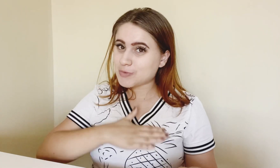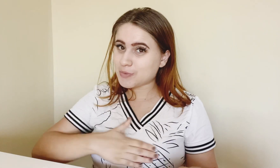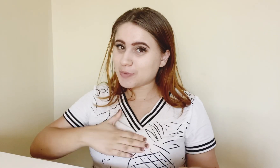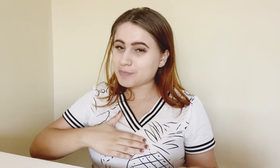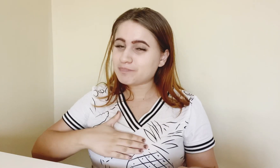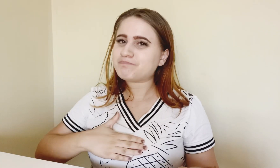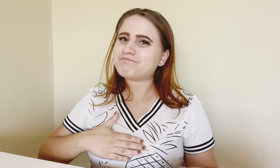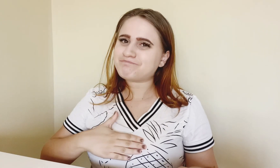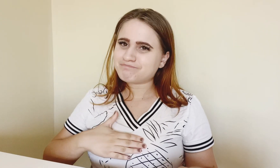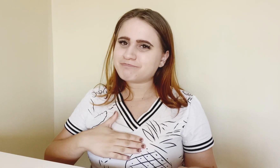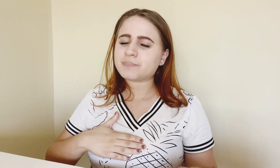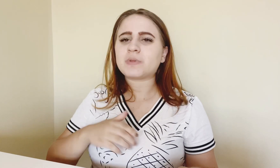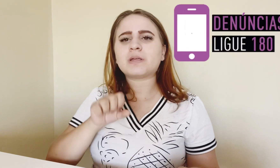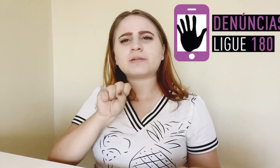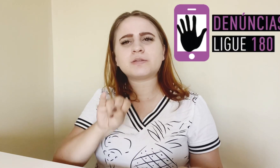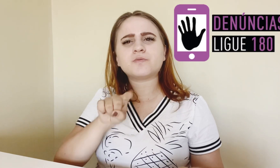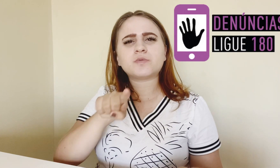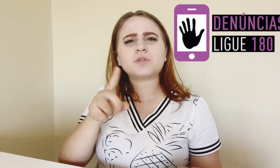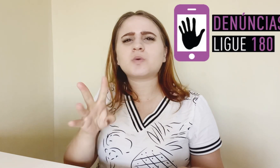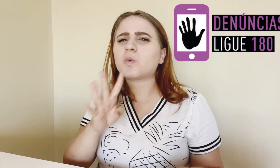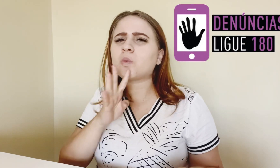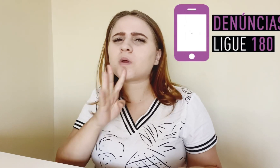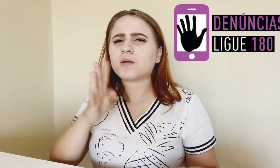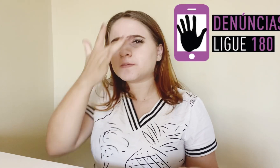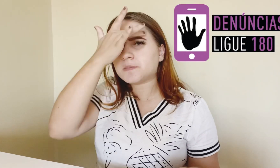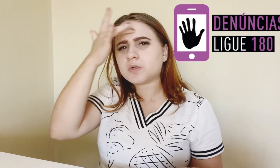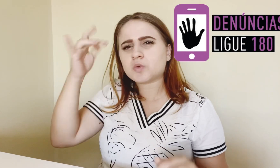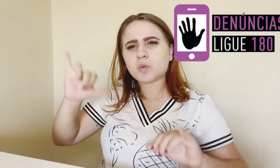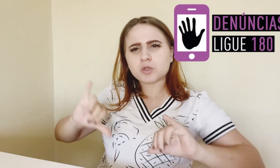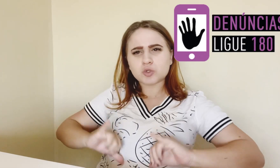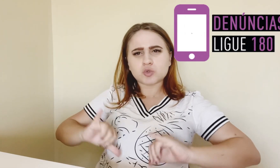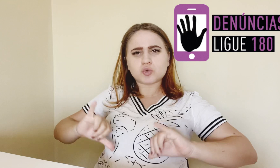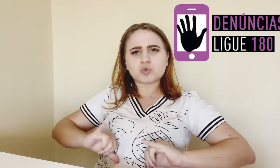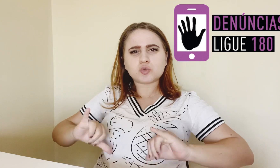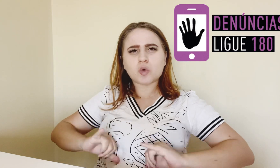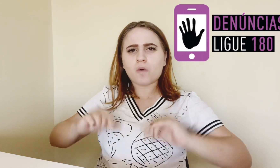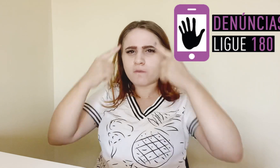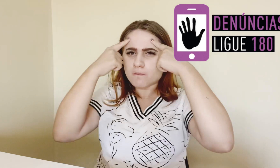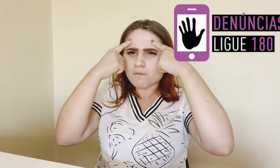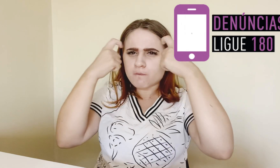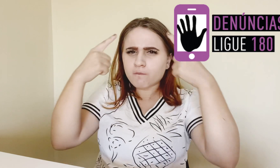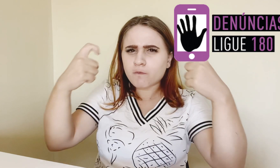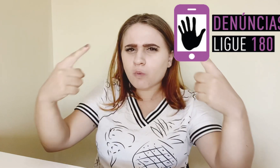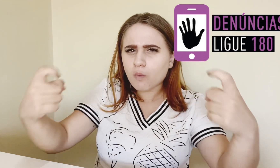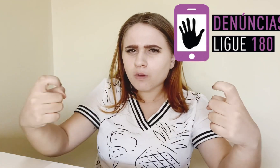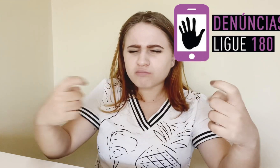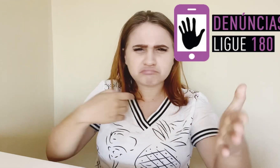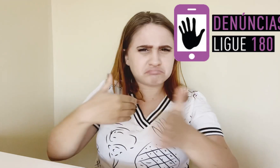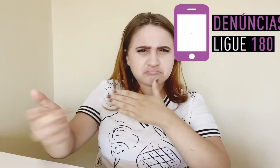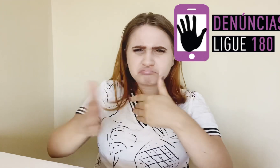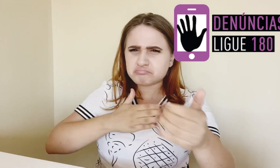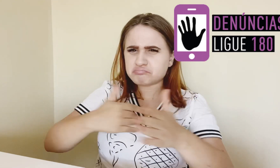Gostou? Então se você conhece qualquer pessoa que sofra esse mal